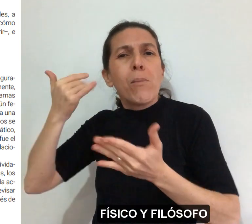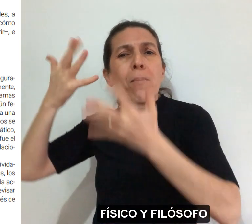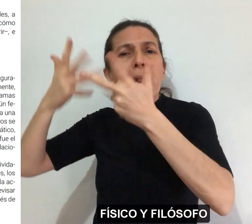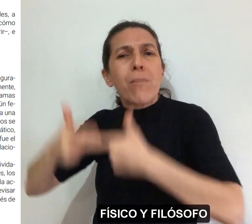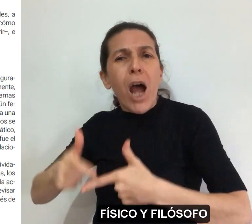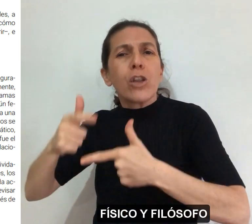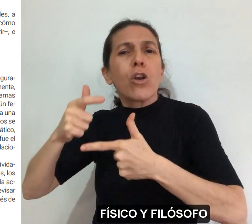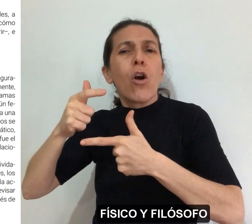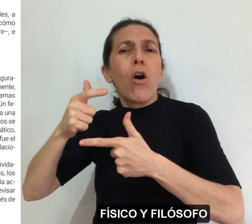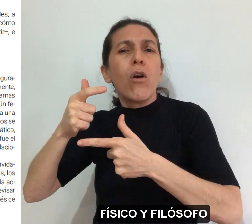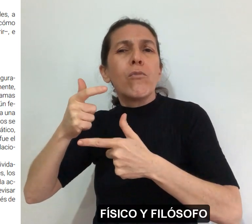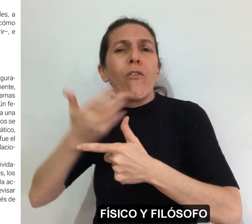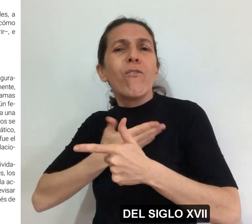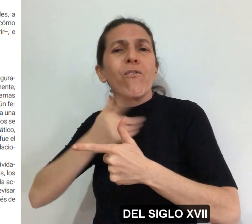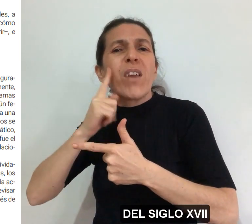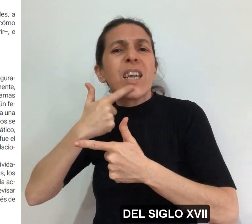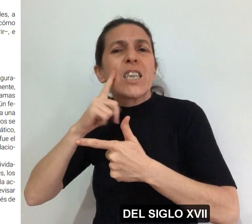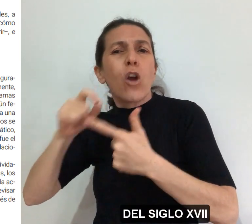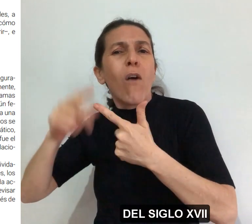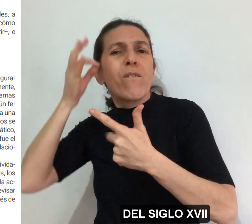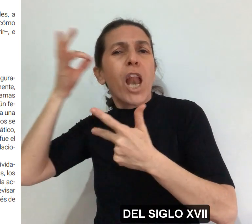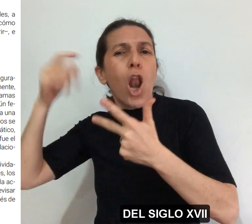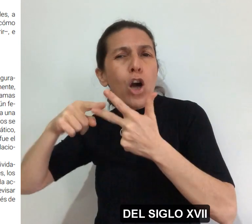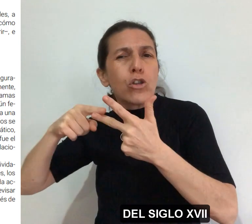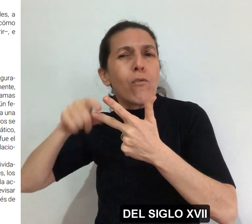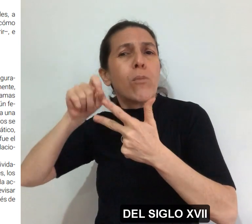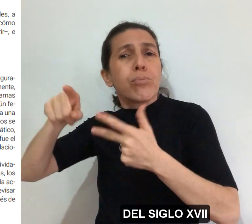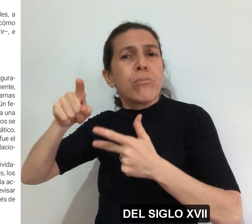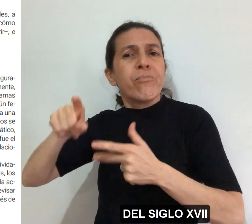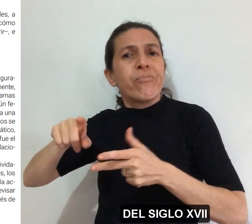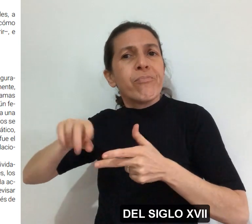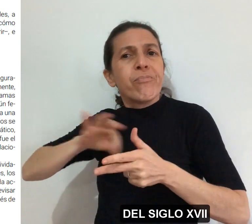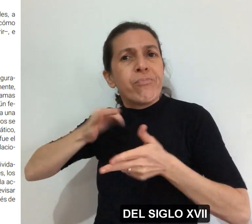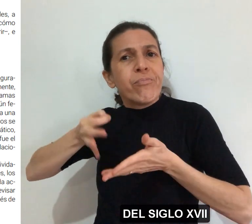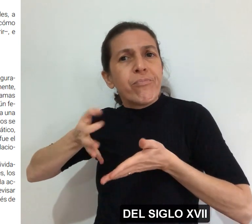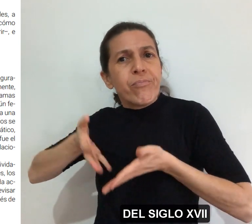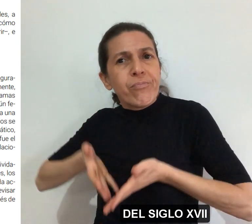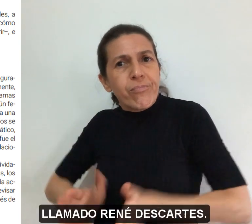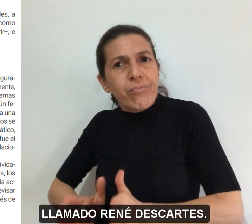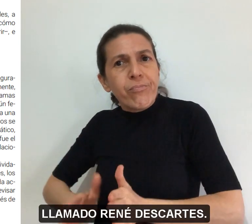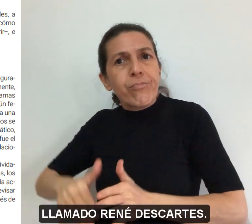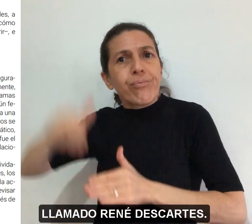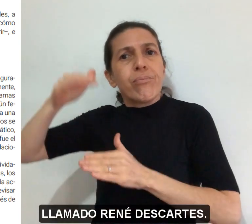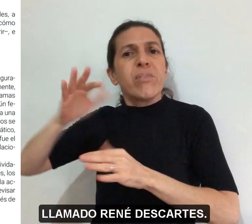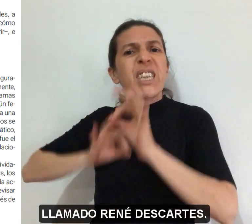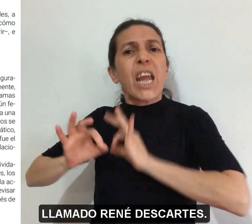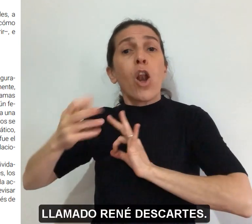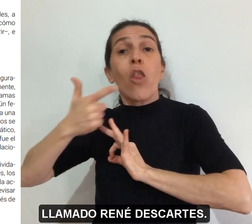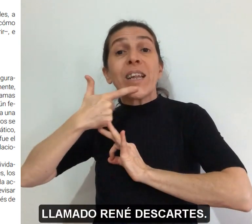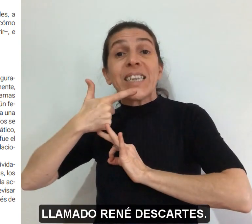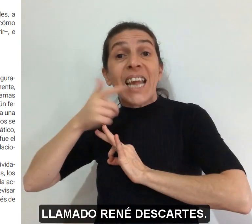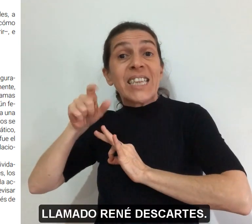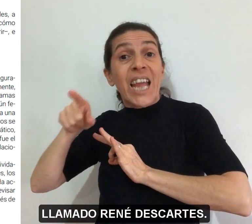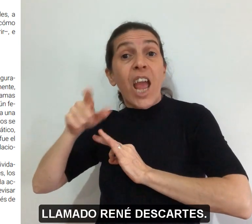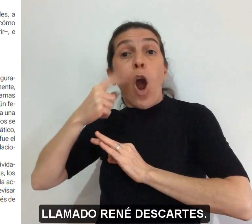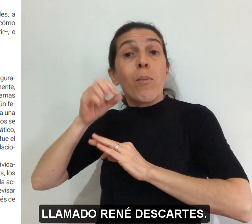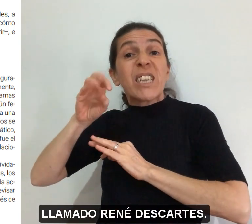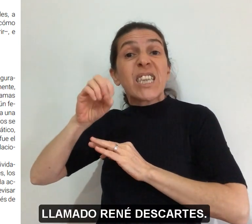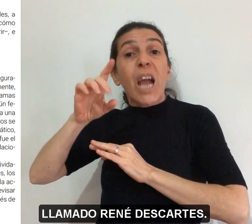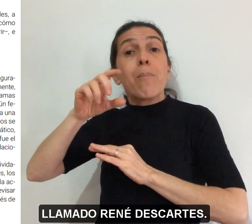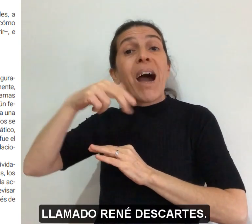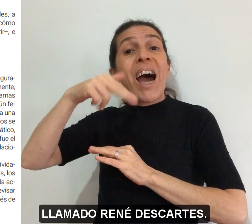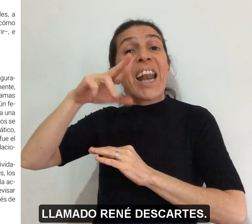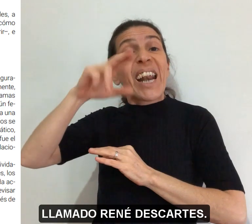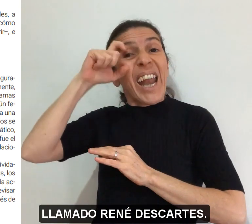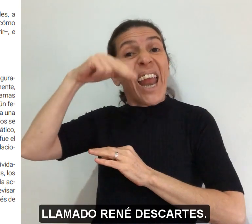y filósofo del siglo XVII, llamado René